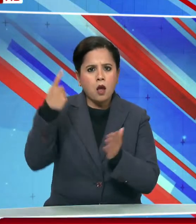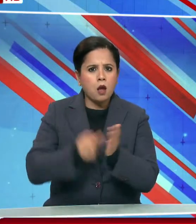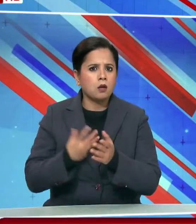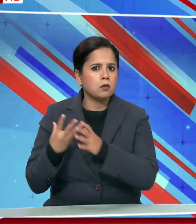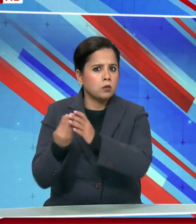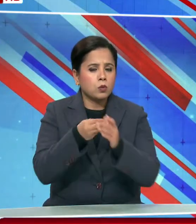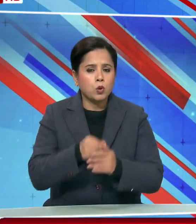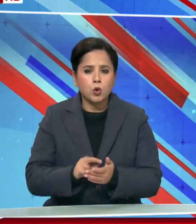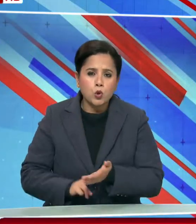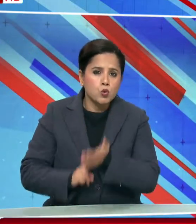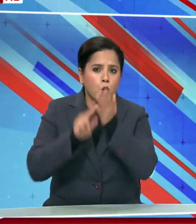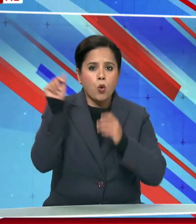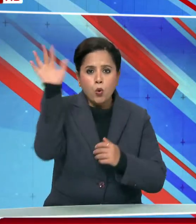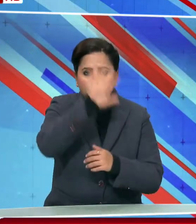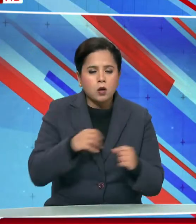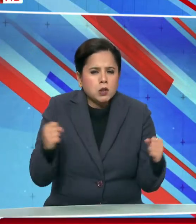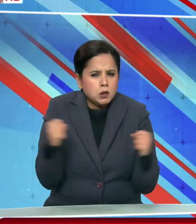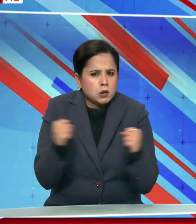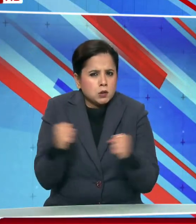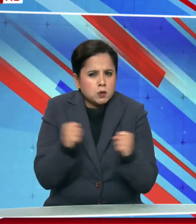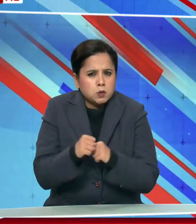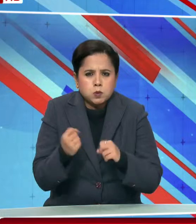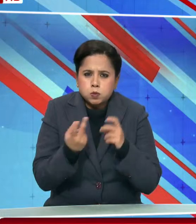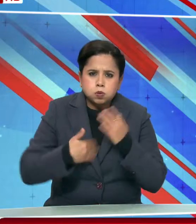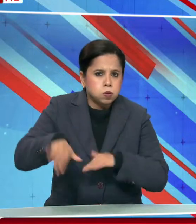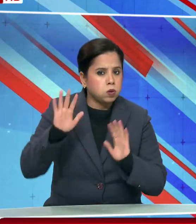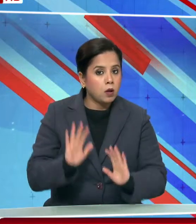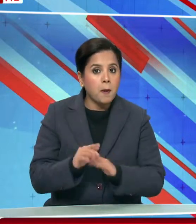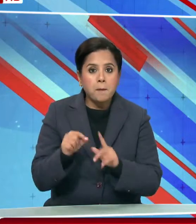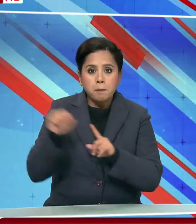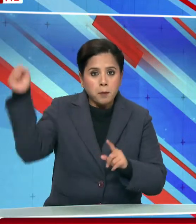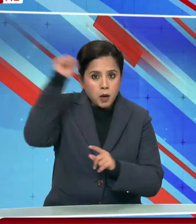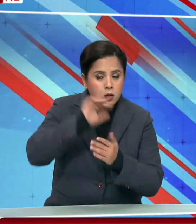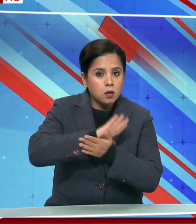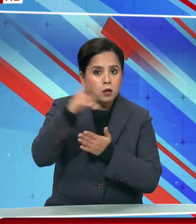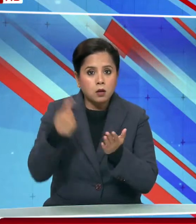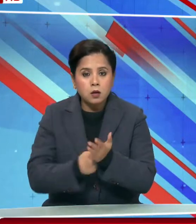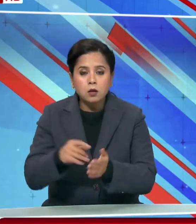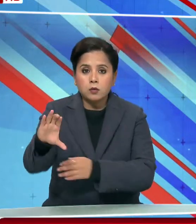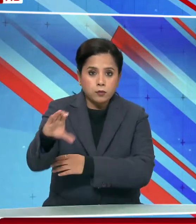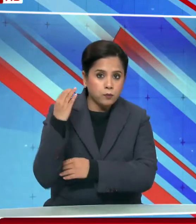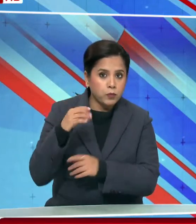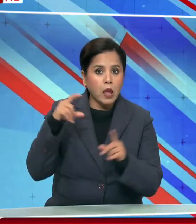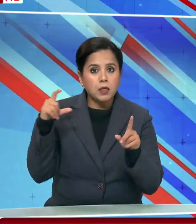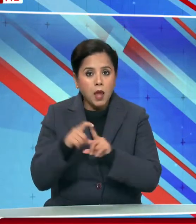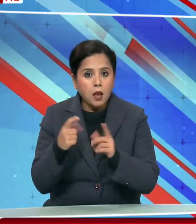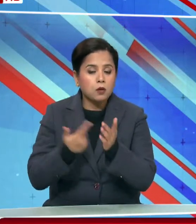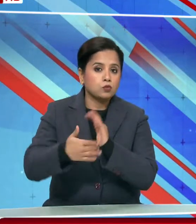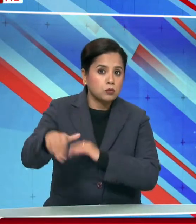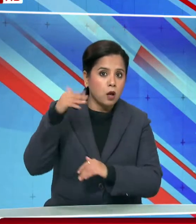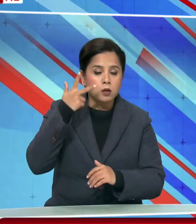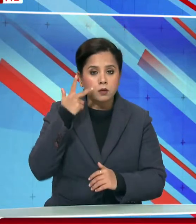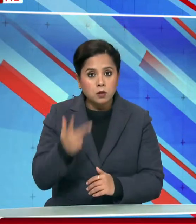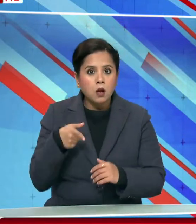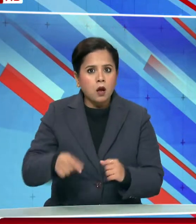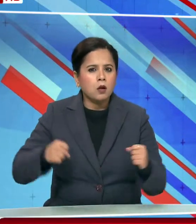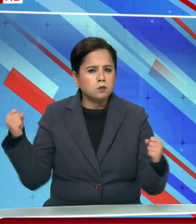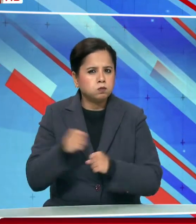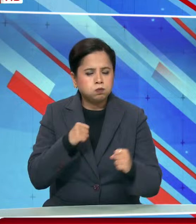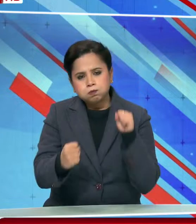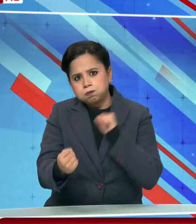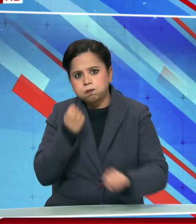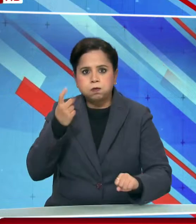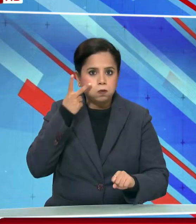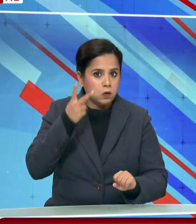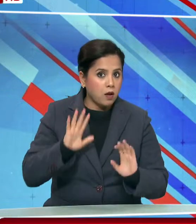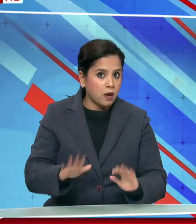समेट पूरे उत्तर भारत में श्रीत लहर का कहर चारी पंजाब हरियाना चंडीगड दिल्ली और राजस्थान में ठन की भीशर